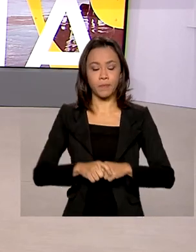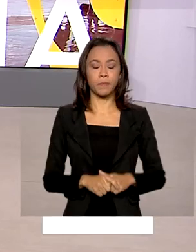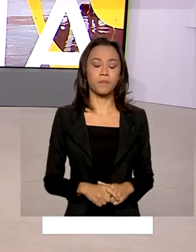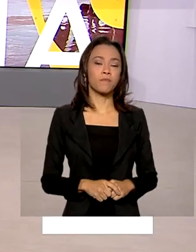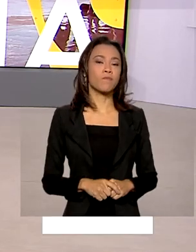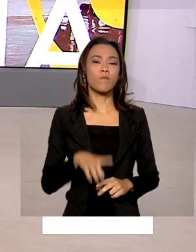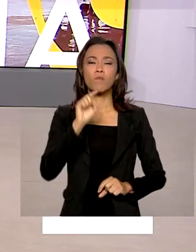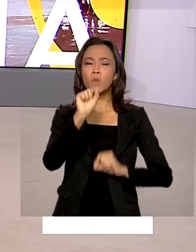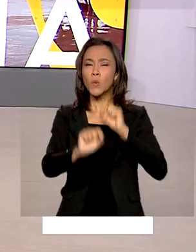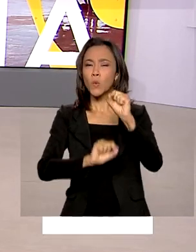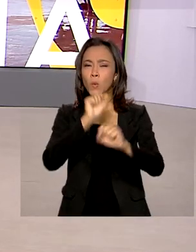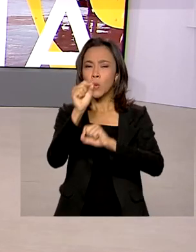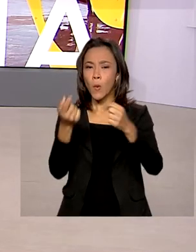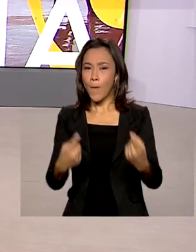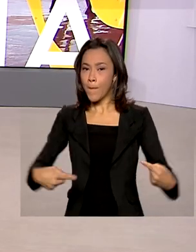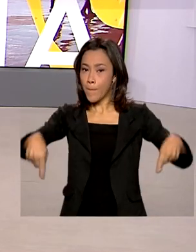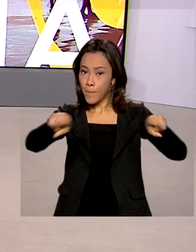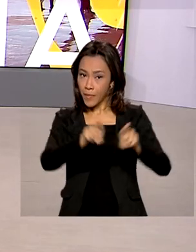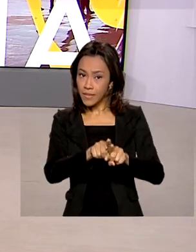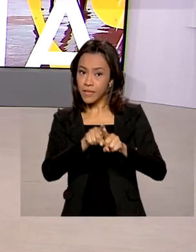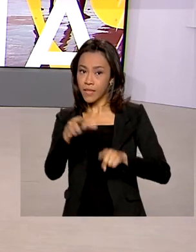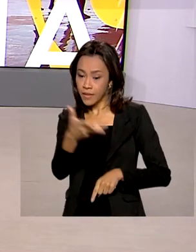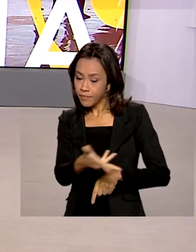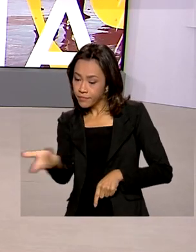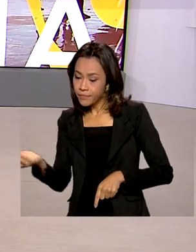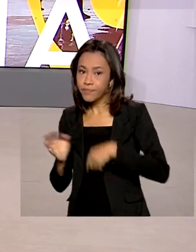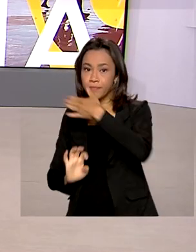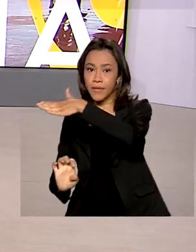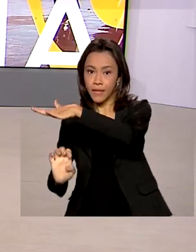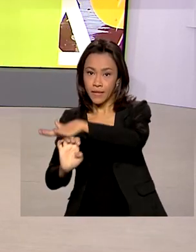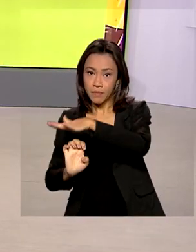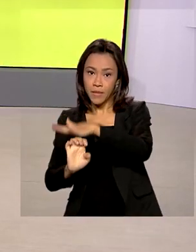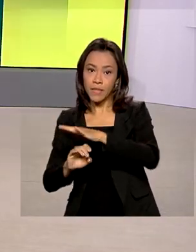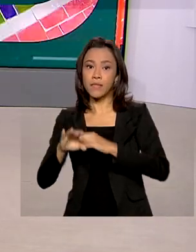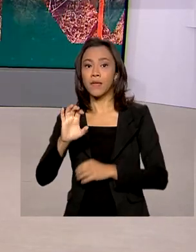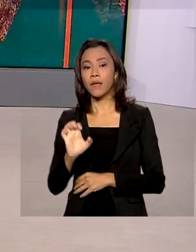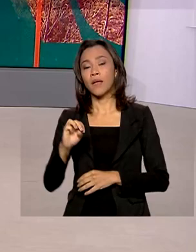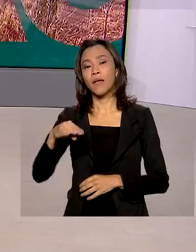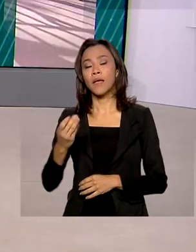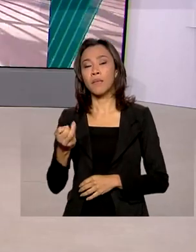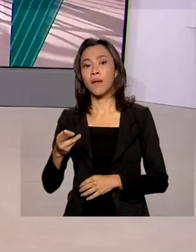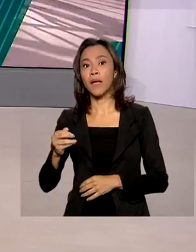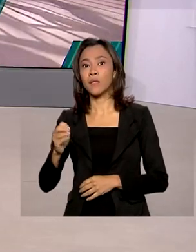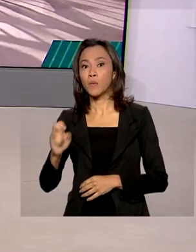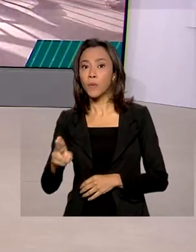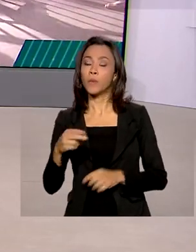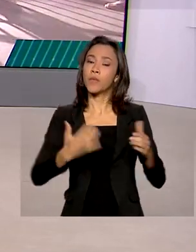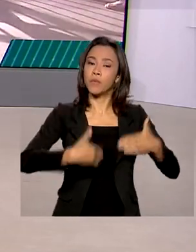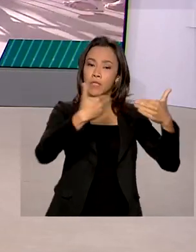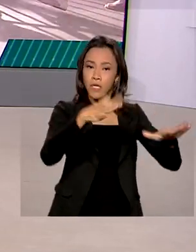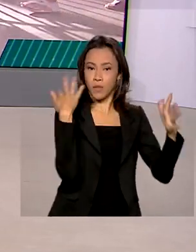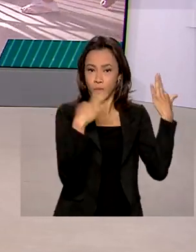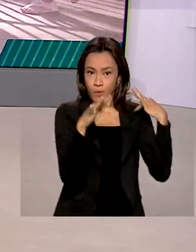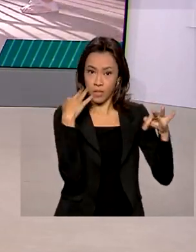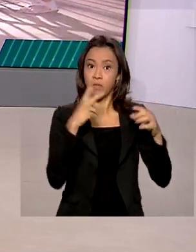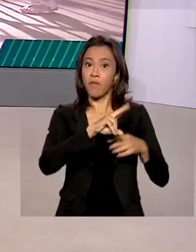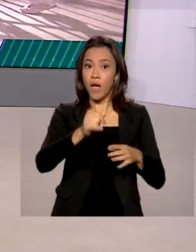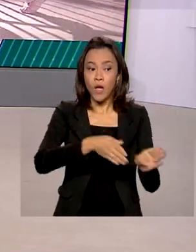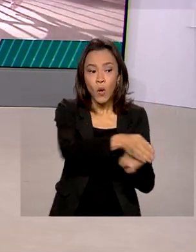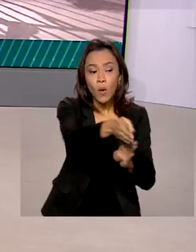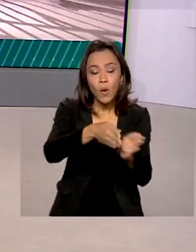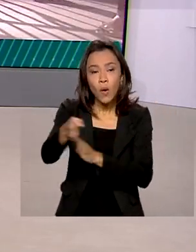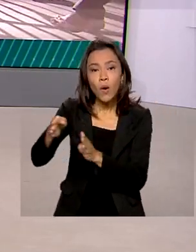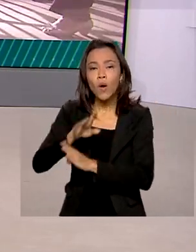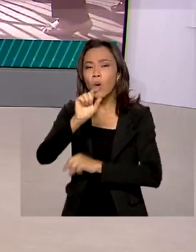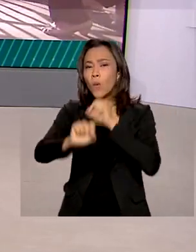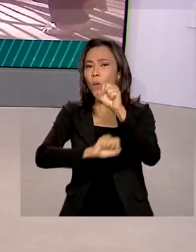Uma parceria entre a Embratur e os Ministérios do Turismo e da Cidadania vai conscientizar turistas e profissionais do setor